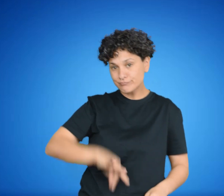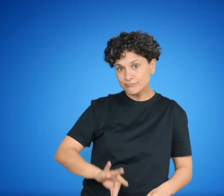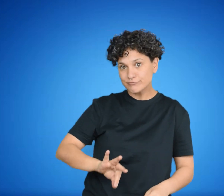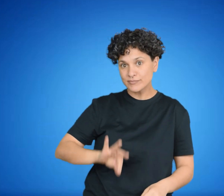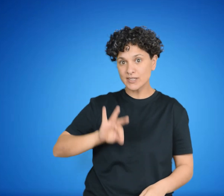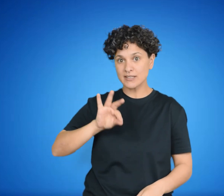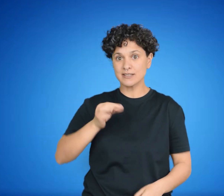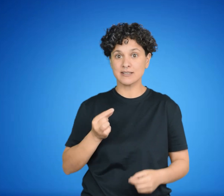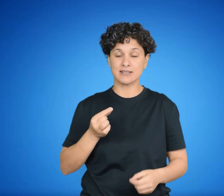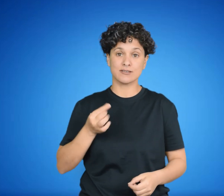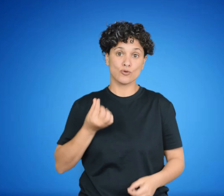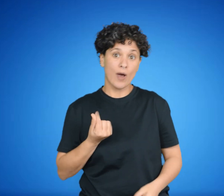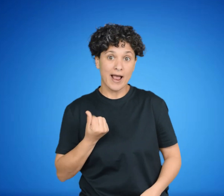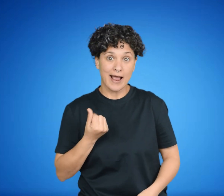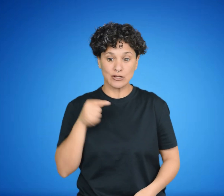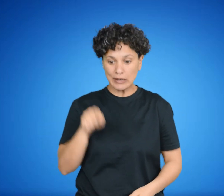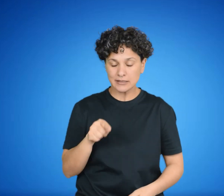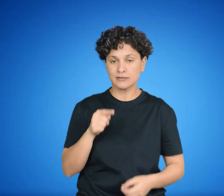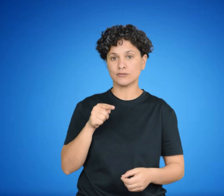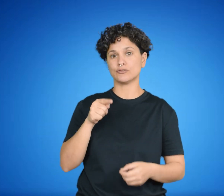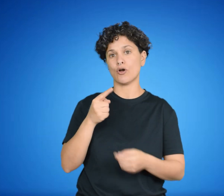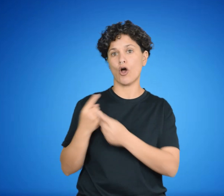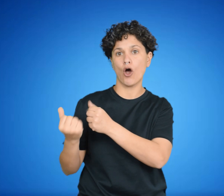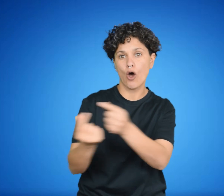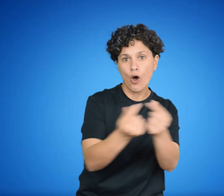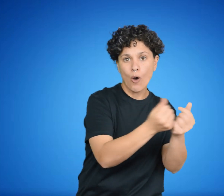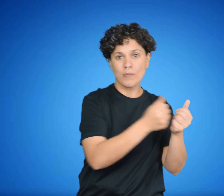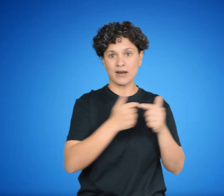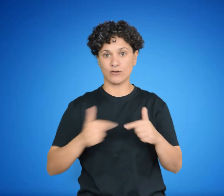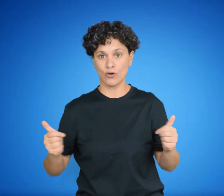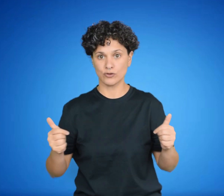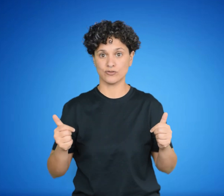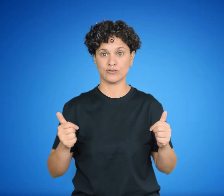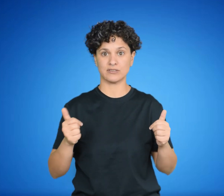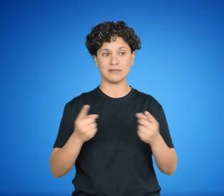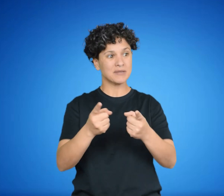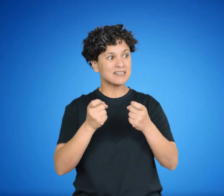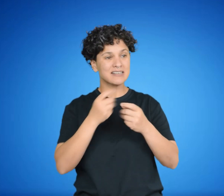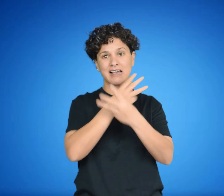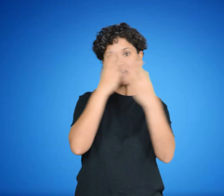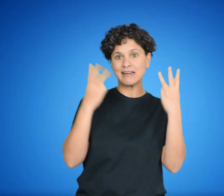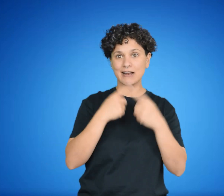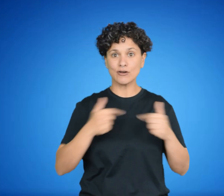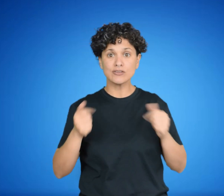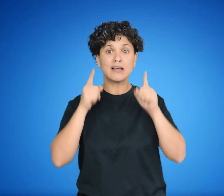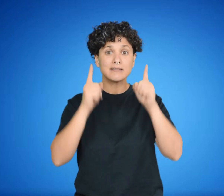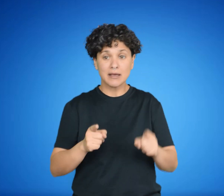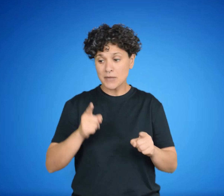Luego, esos bienes son vendidos y el capitalista obtiene una ganancia en capitales, que Marx llamó